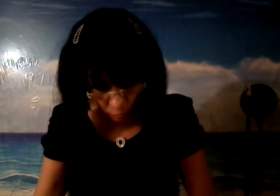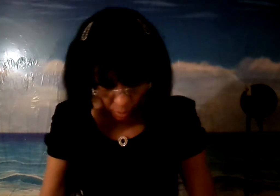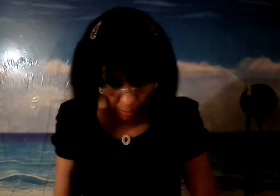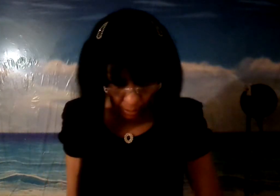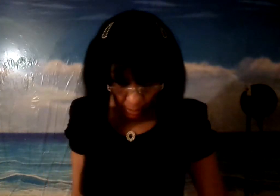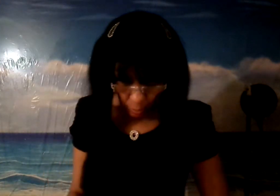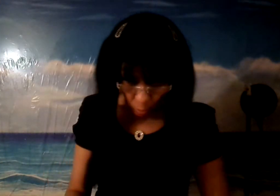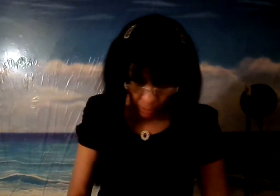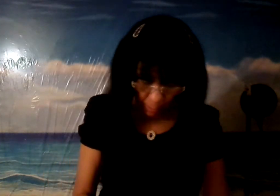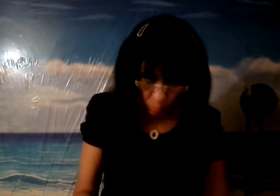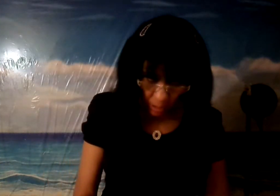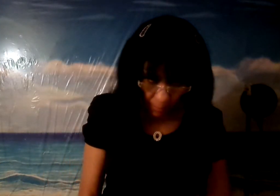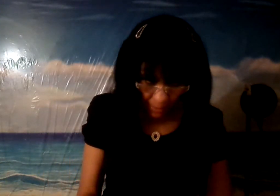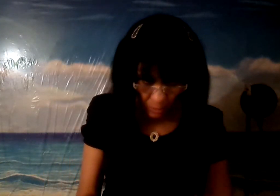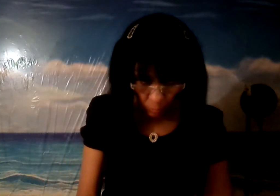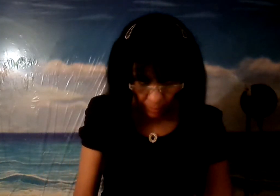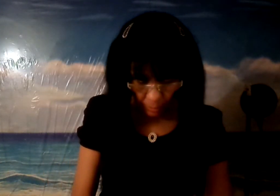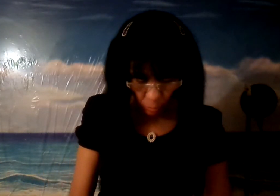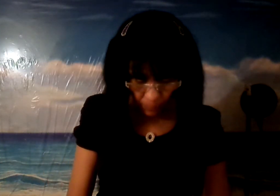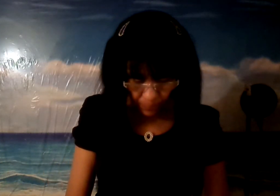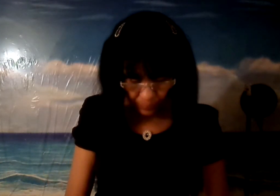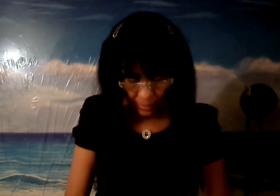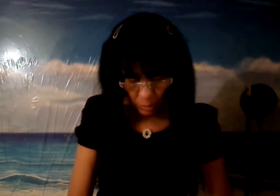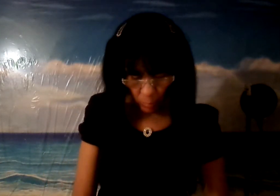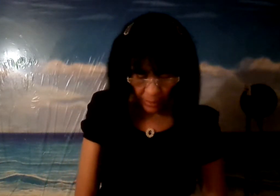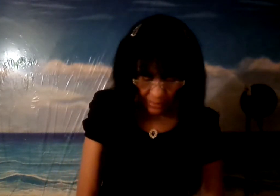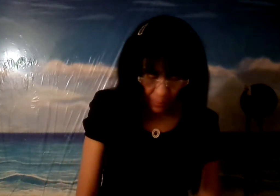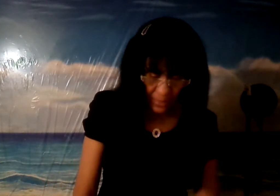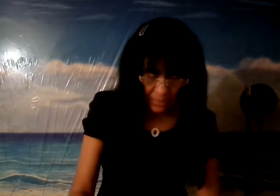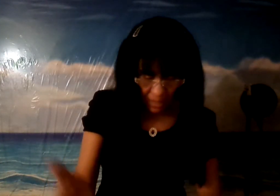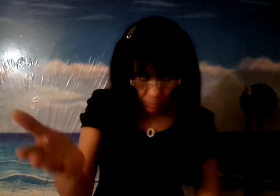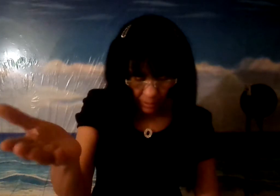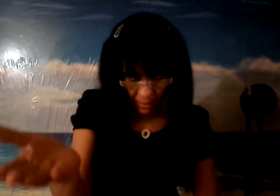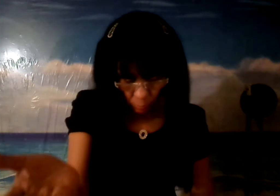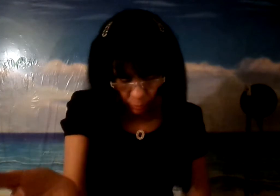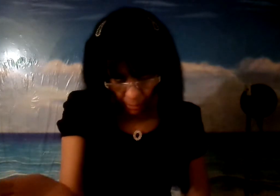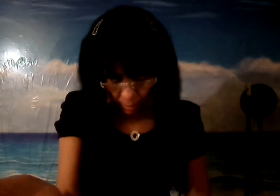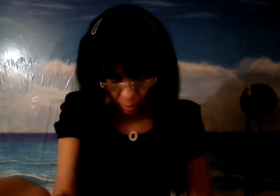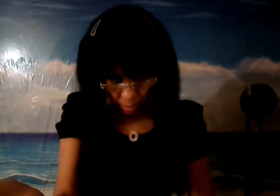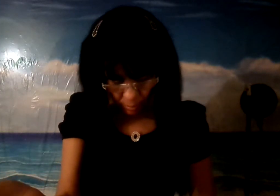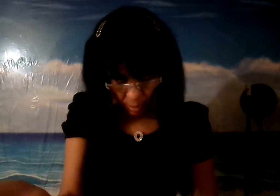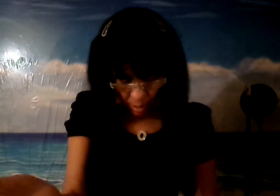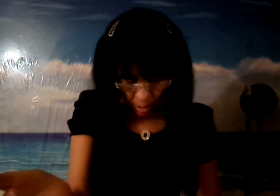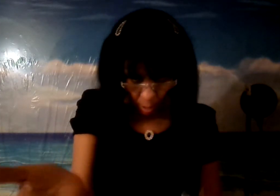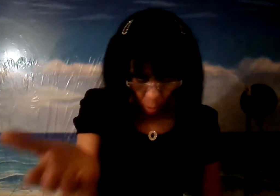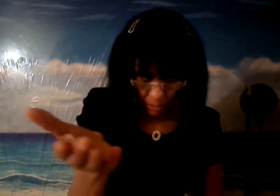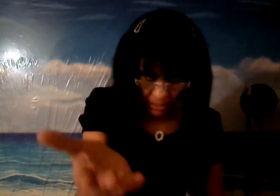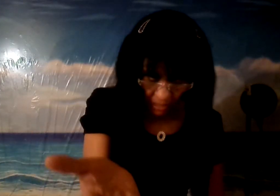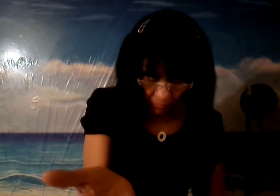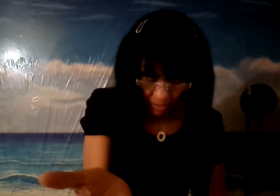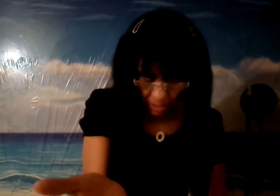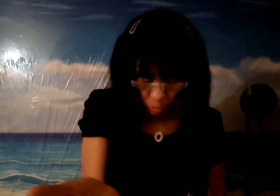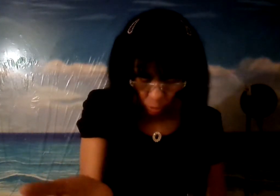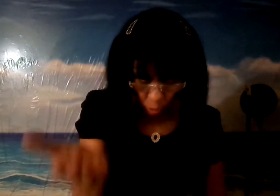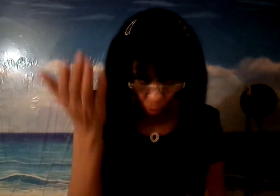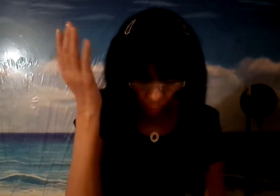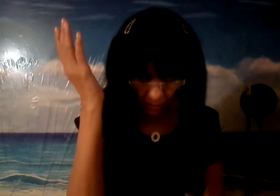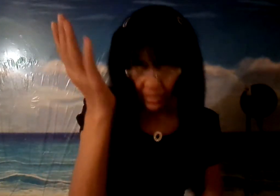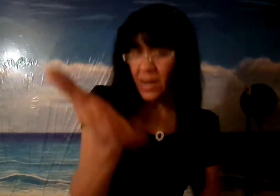no le gustaba sobre esto sobre que también te hablo del adulterio oíste que fue dicho no cometerá el